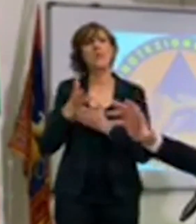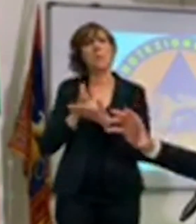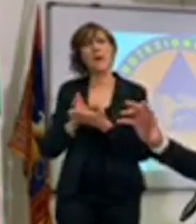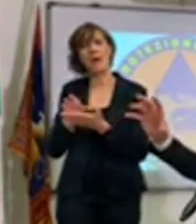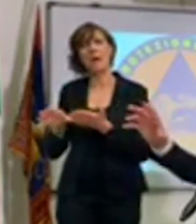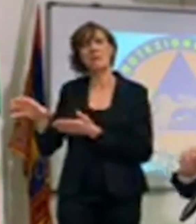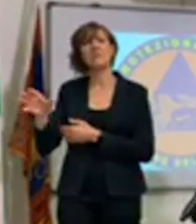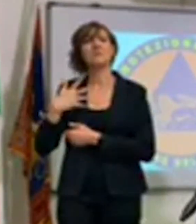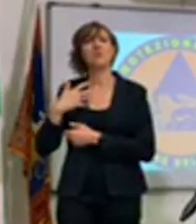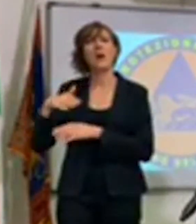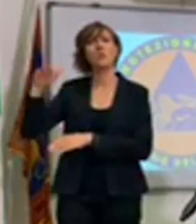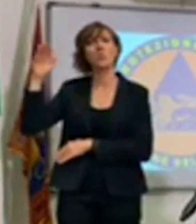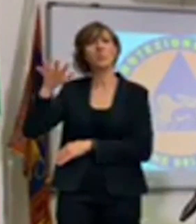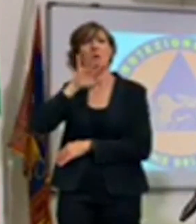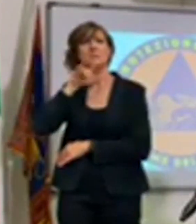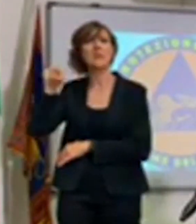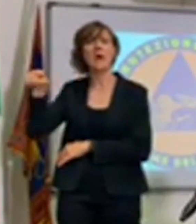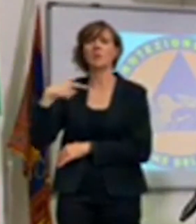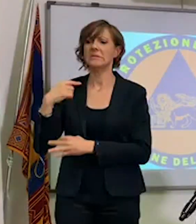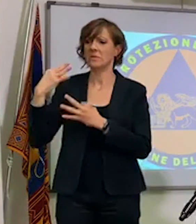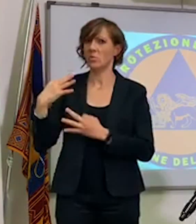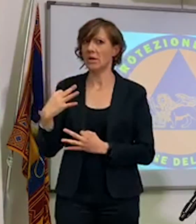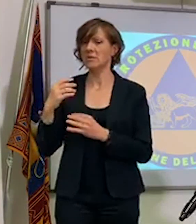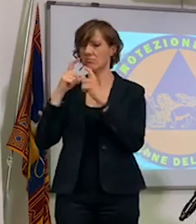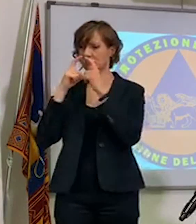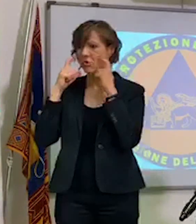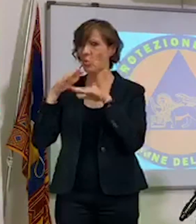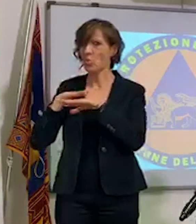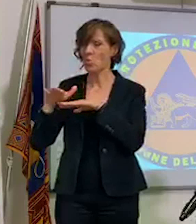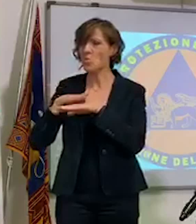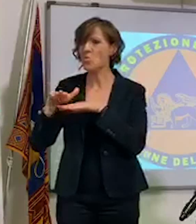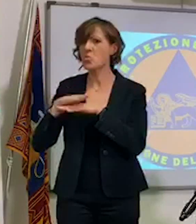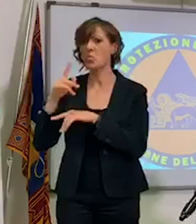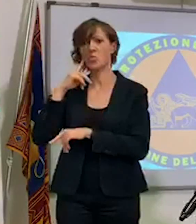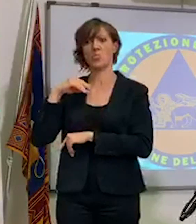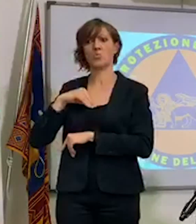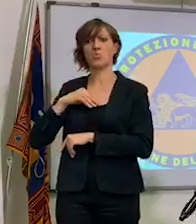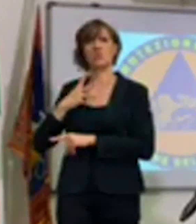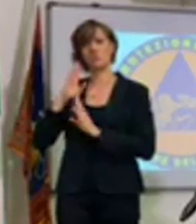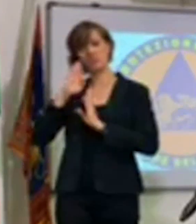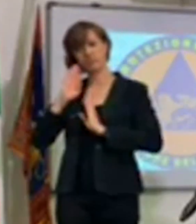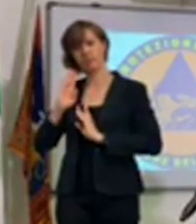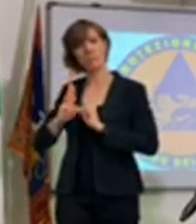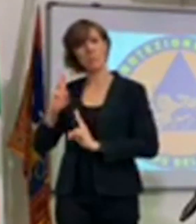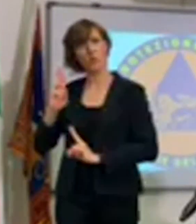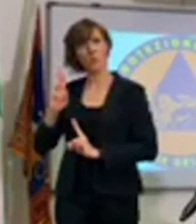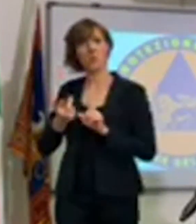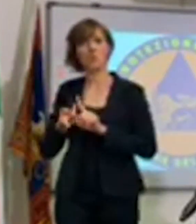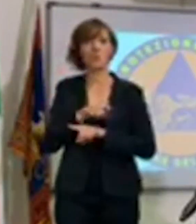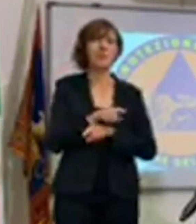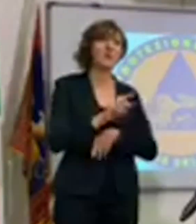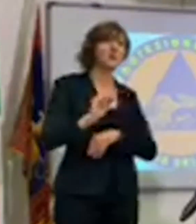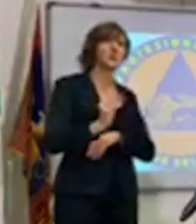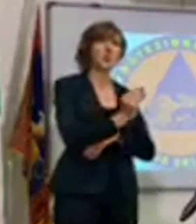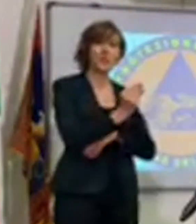gli anziani che si mettono in sicurezza, usano di più la mascherina, comunque hanno qualche attenzione maggiore, i